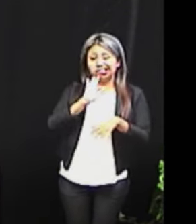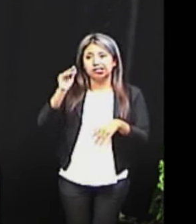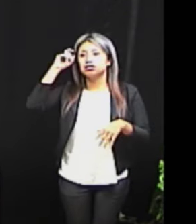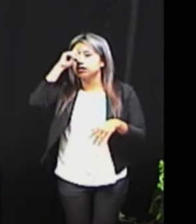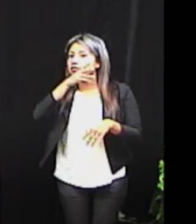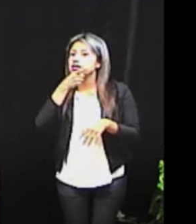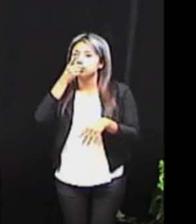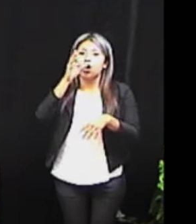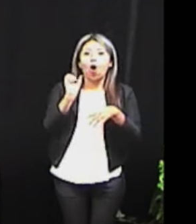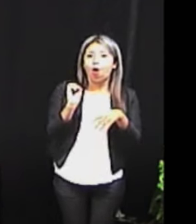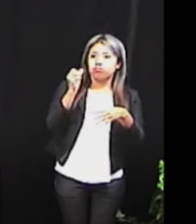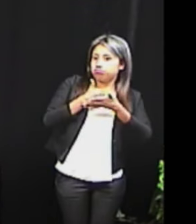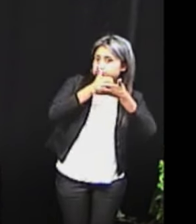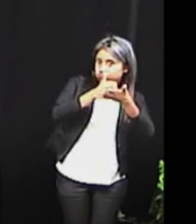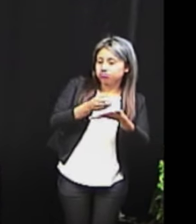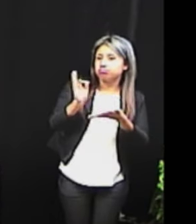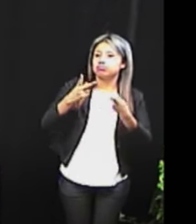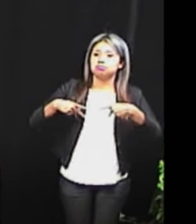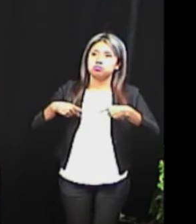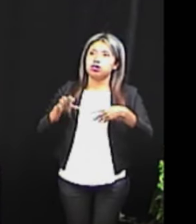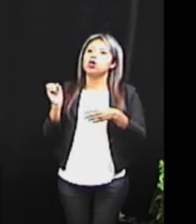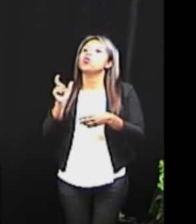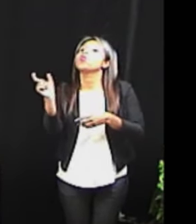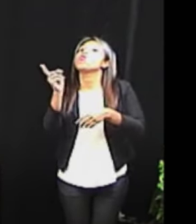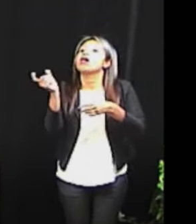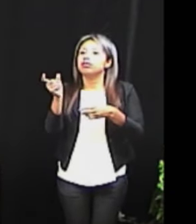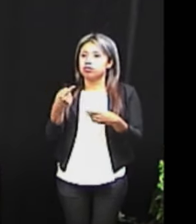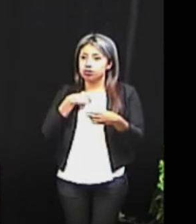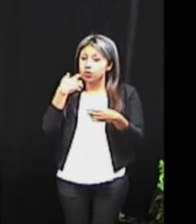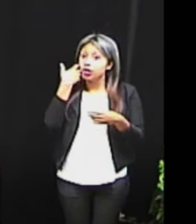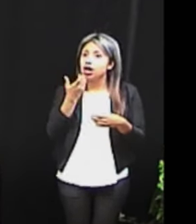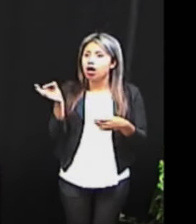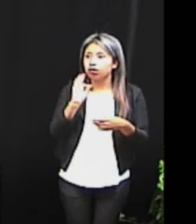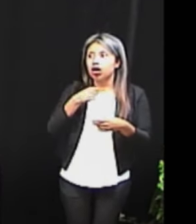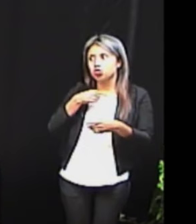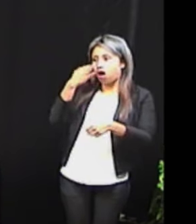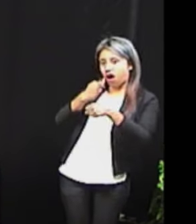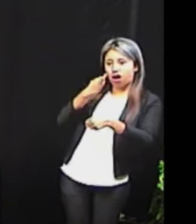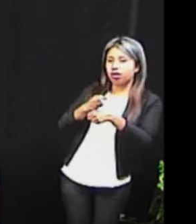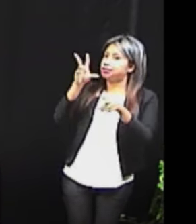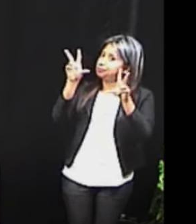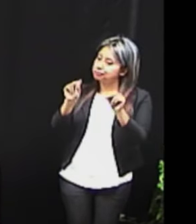que esa ayuda sea cuando la persona quiera y no cuando tú lo necesitas en el tiempo que tú lo necesitas realmente.